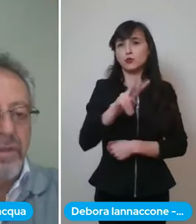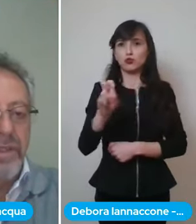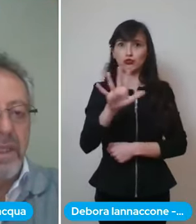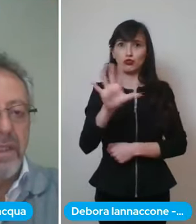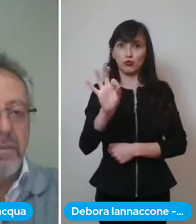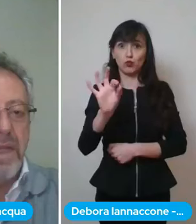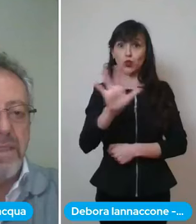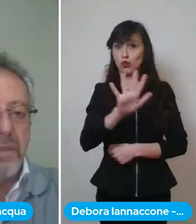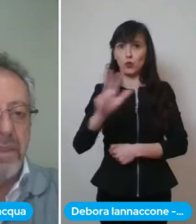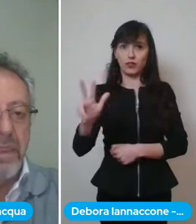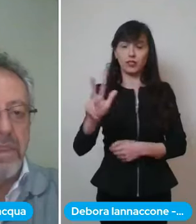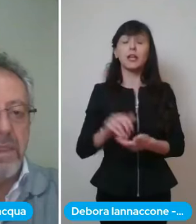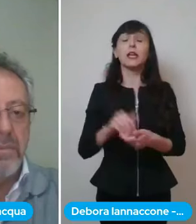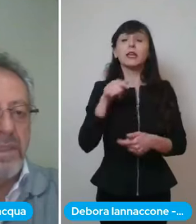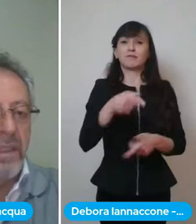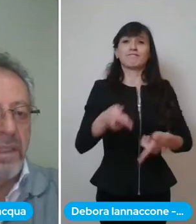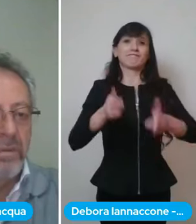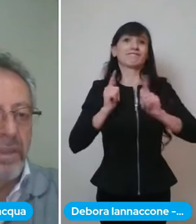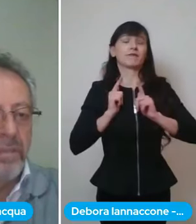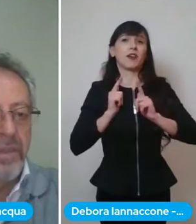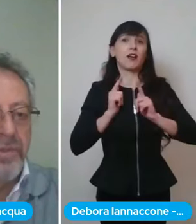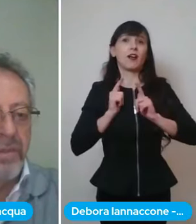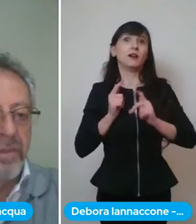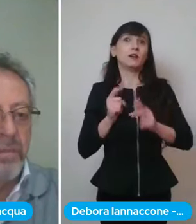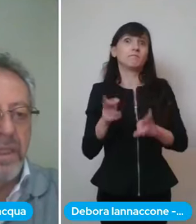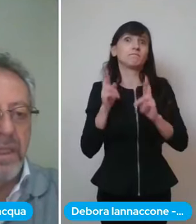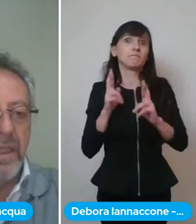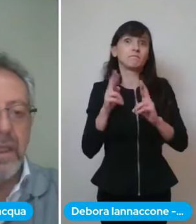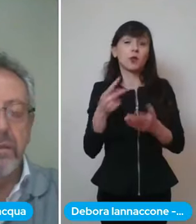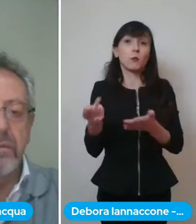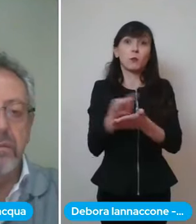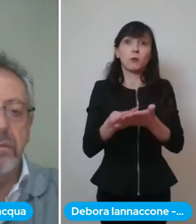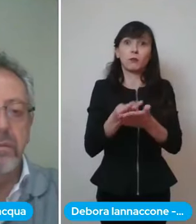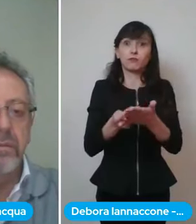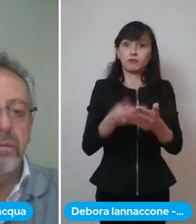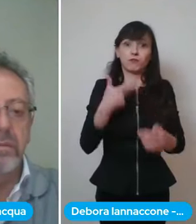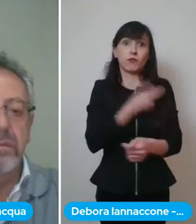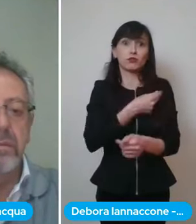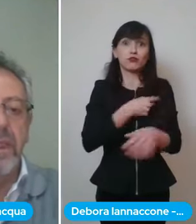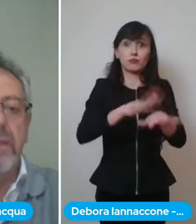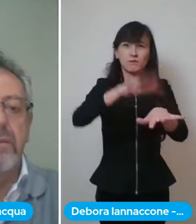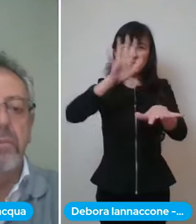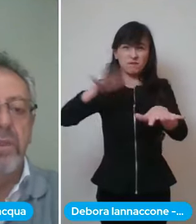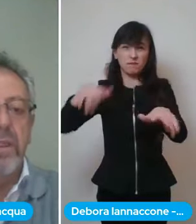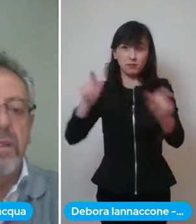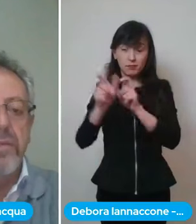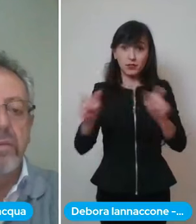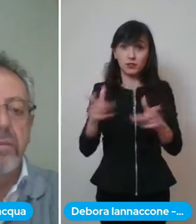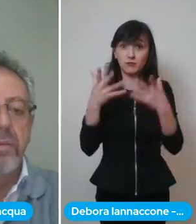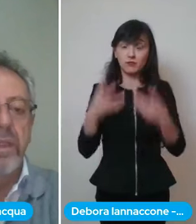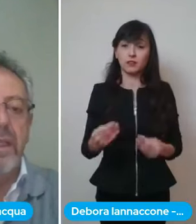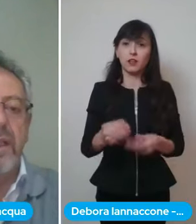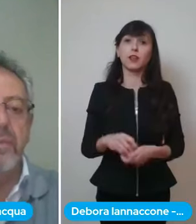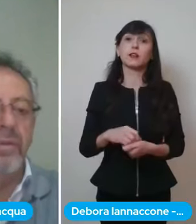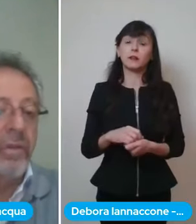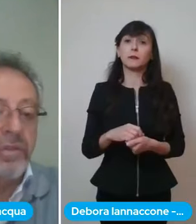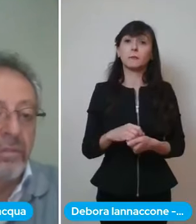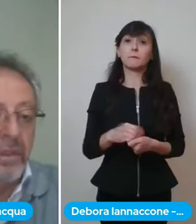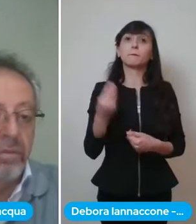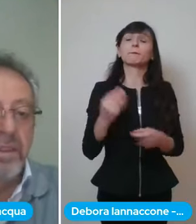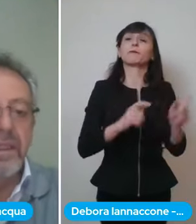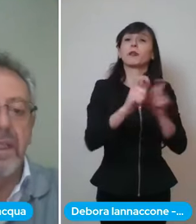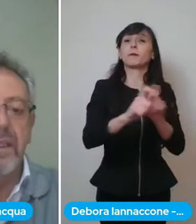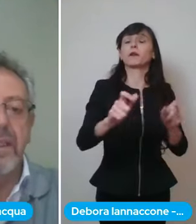campagna vaccinale di massa perché senza l'aiuto di medici di famiglia che hanno ambulatori su tutta la